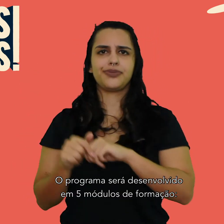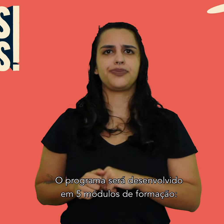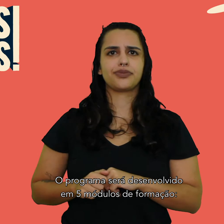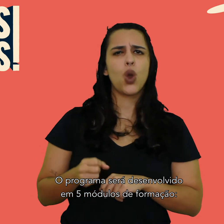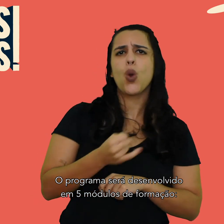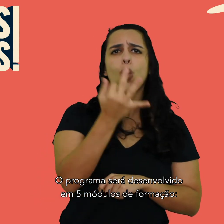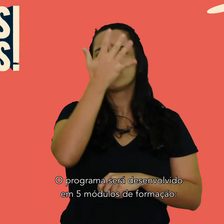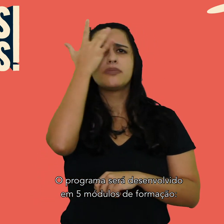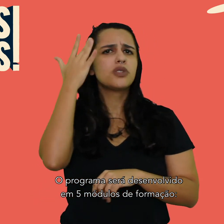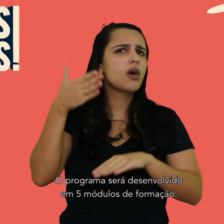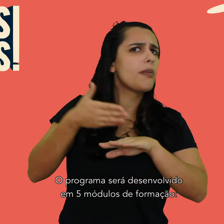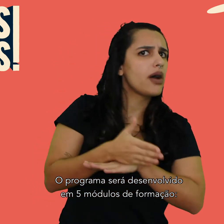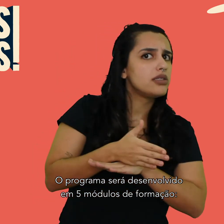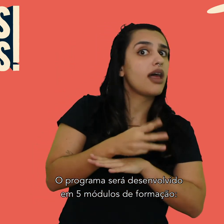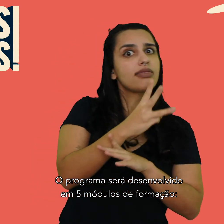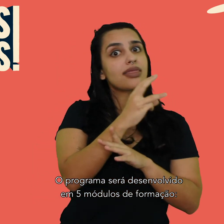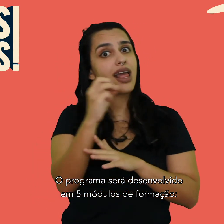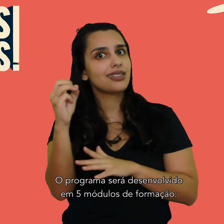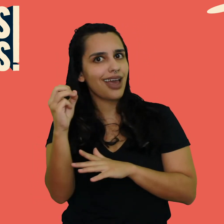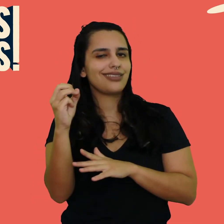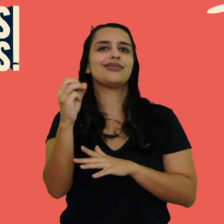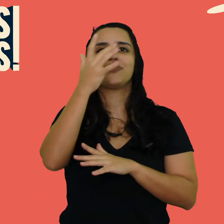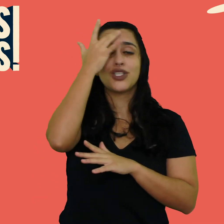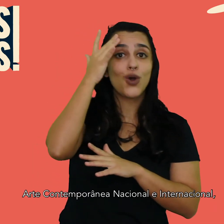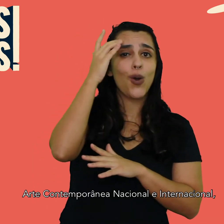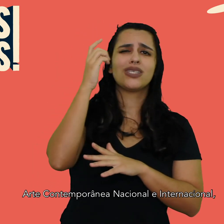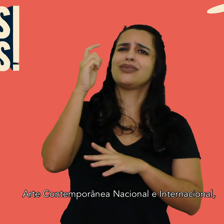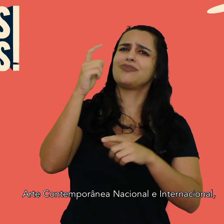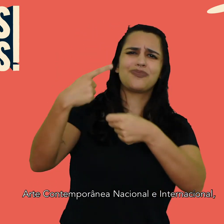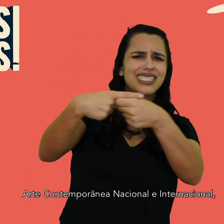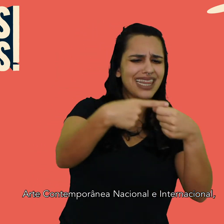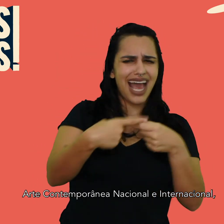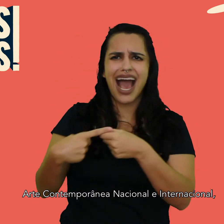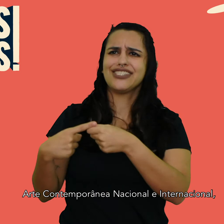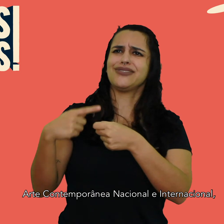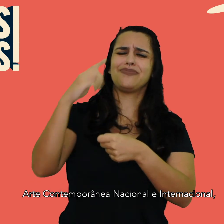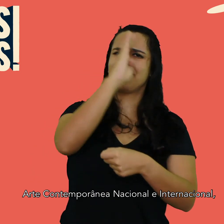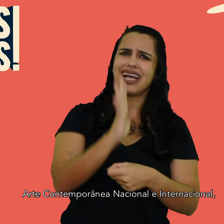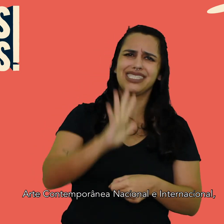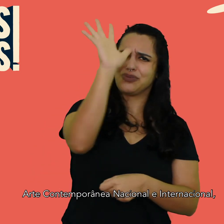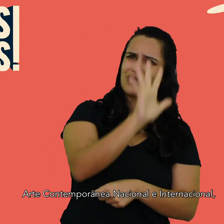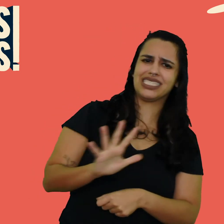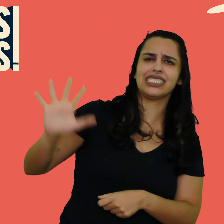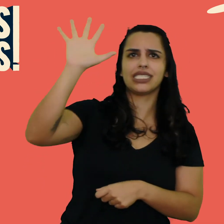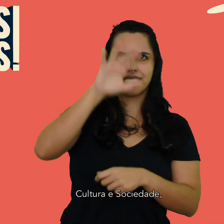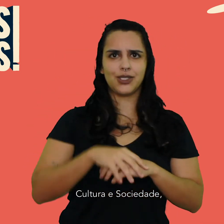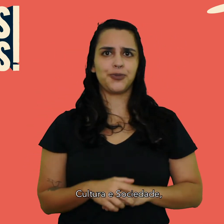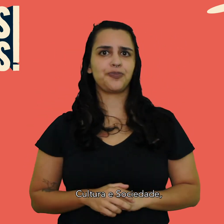desenvolvido em cinco módulos de formação. Arte Contemporânea Nacional e Internacional, Cultura